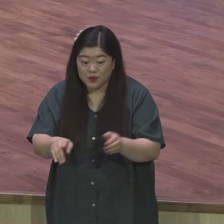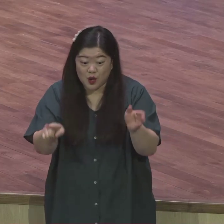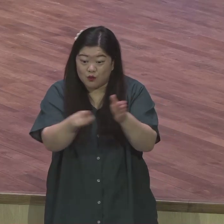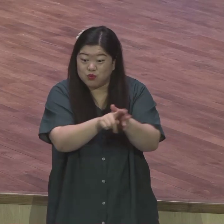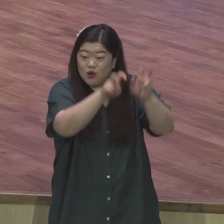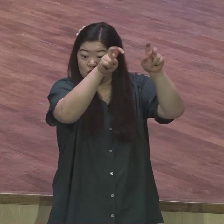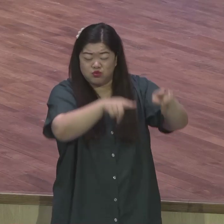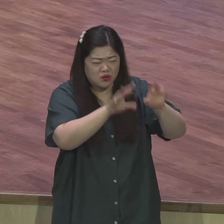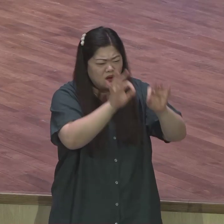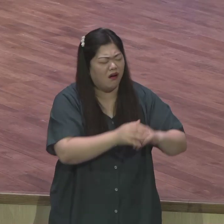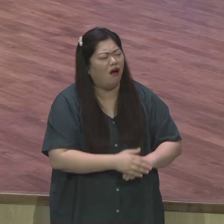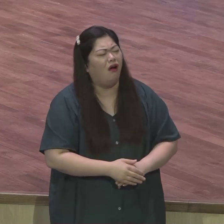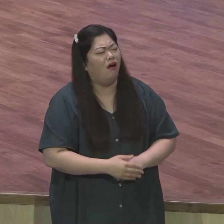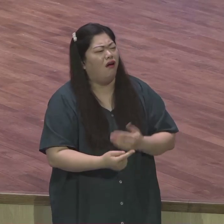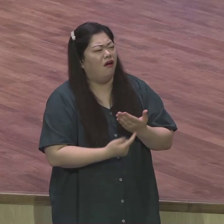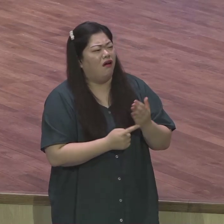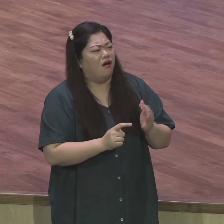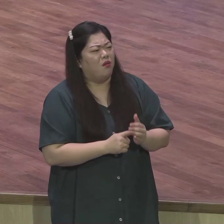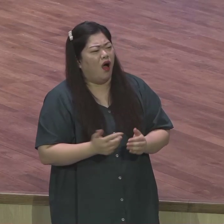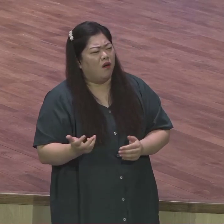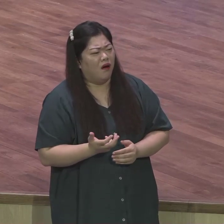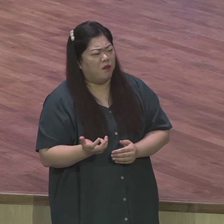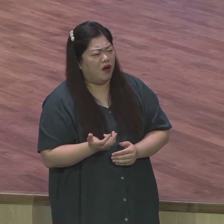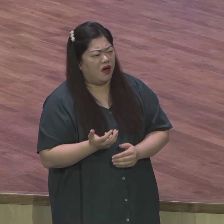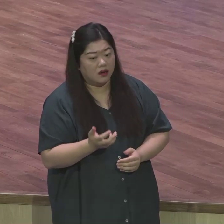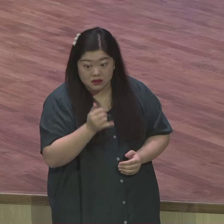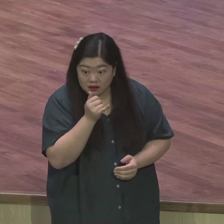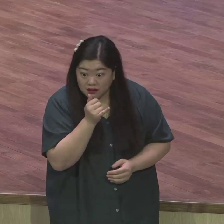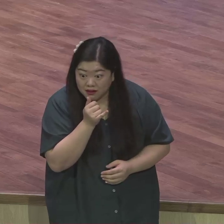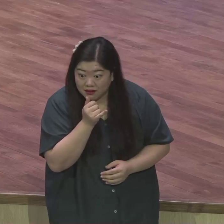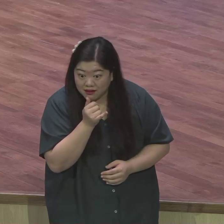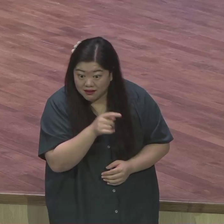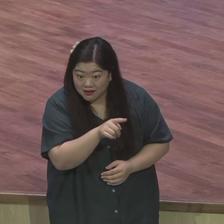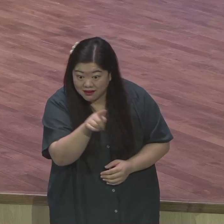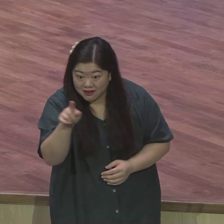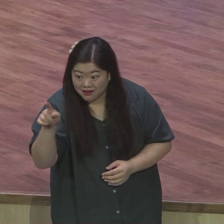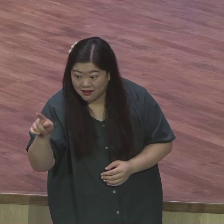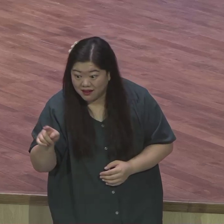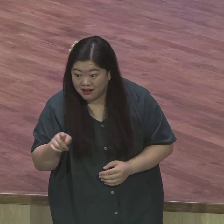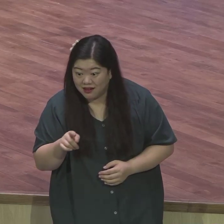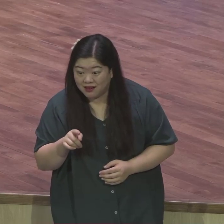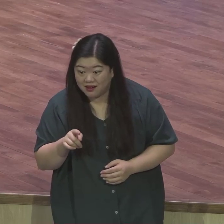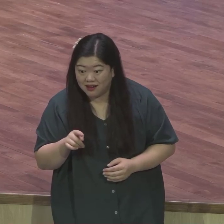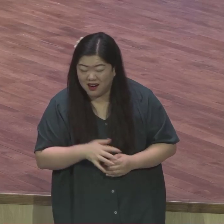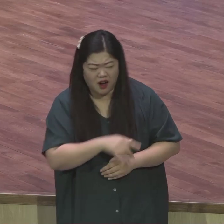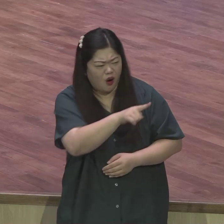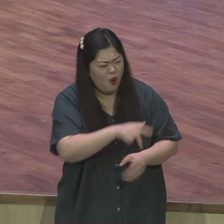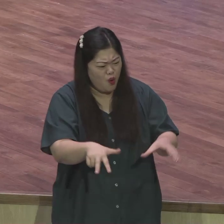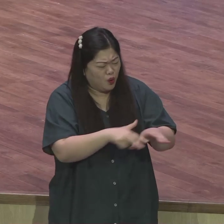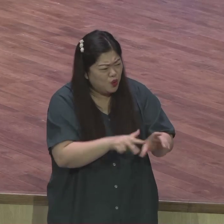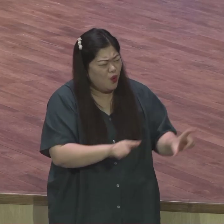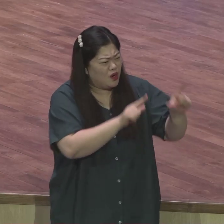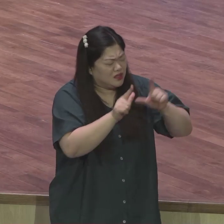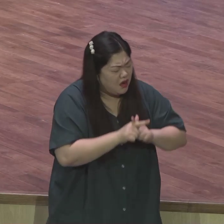그지없어 종교인들 보면 더 가슴이 아파 저렇게 열심히 종교사는 하는데 구원 없는 거 뻔히 아는데